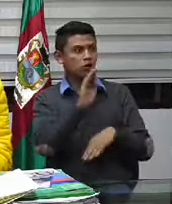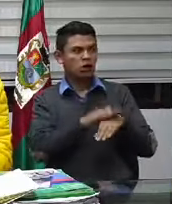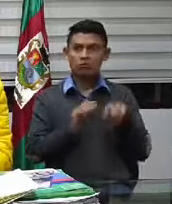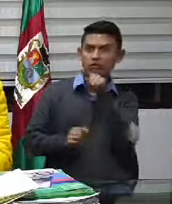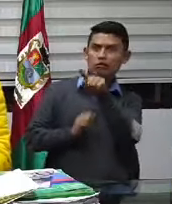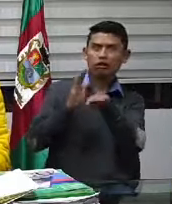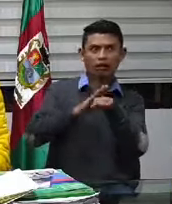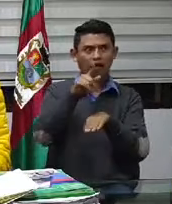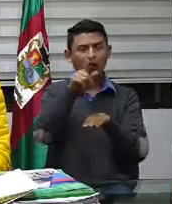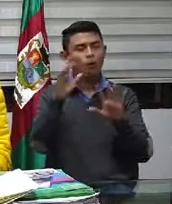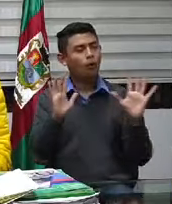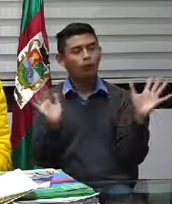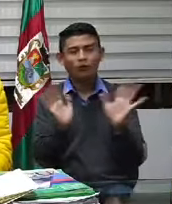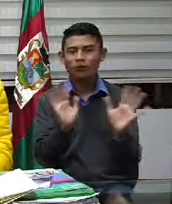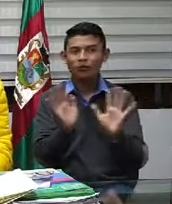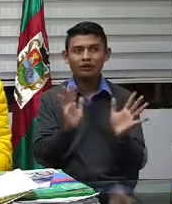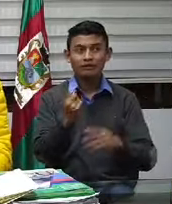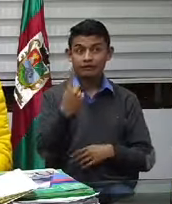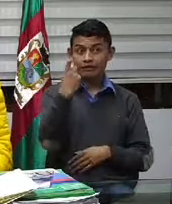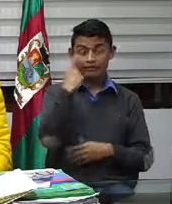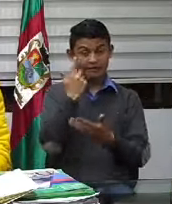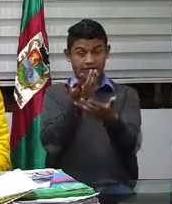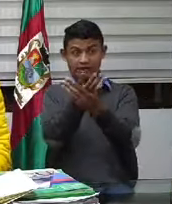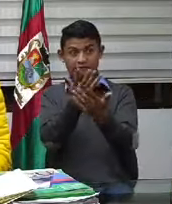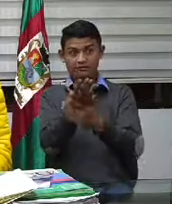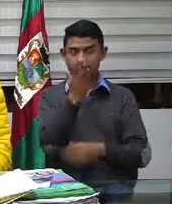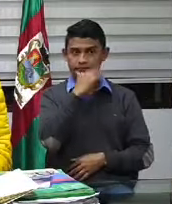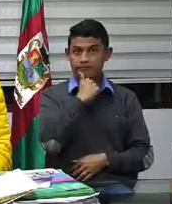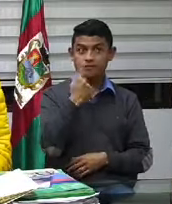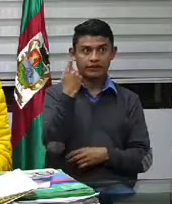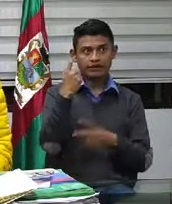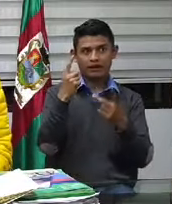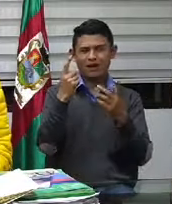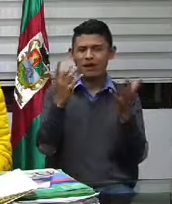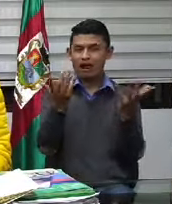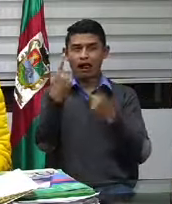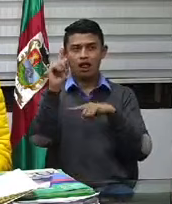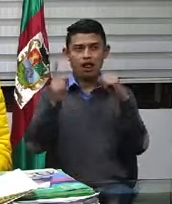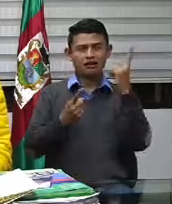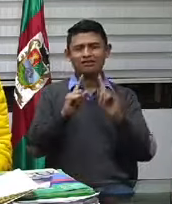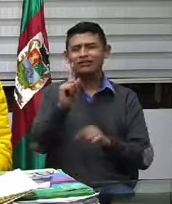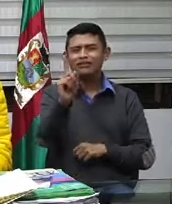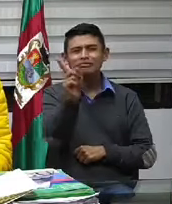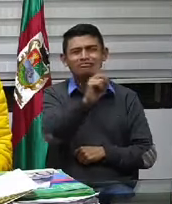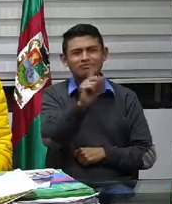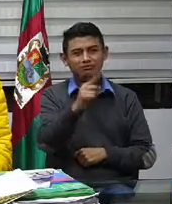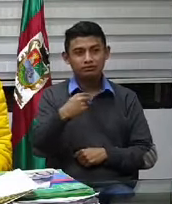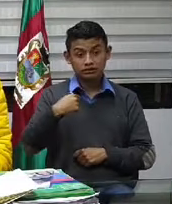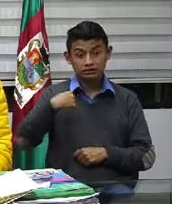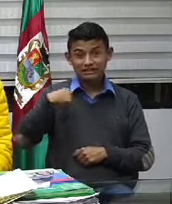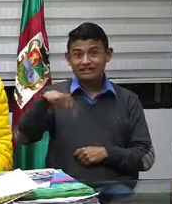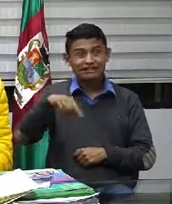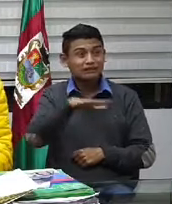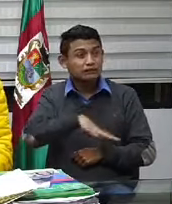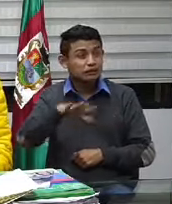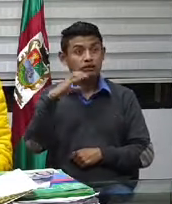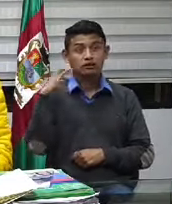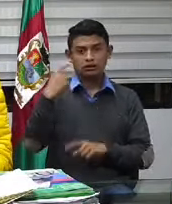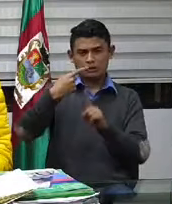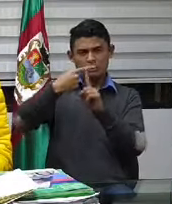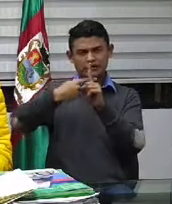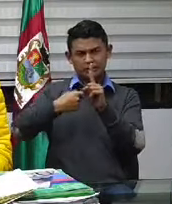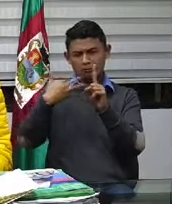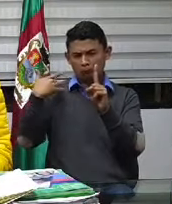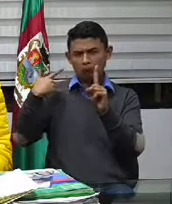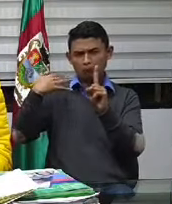que yo sugerí, que aceptaron mis sugerencias. Desde aquí venimos trabajando hace más de un mes. Claro, hemos aceptado